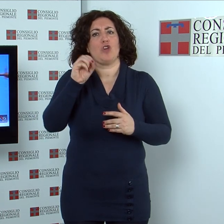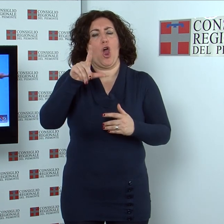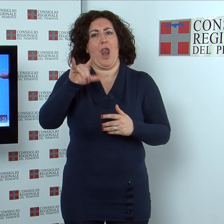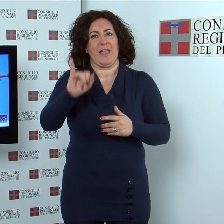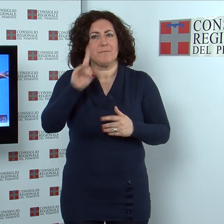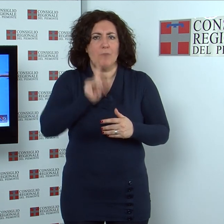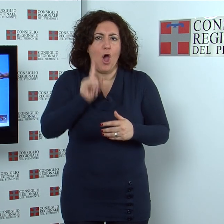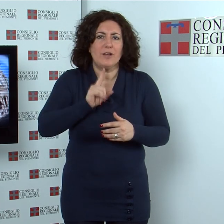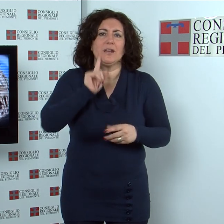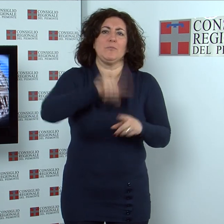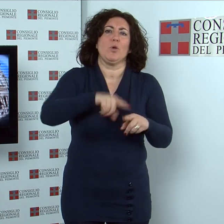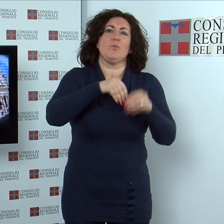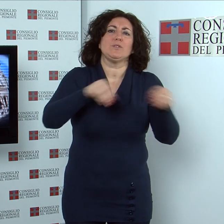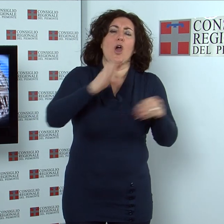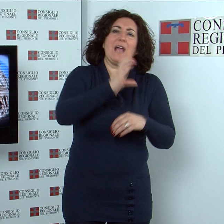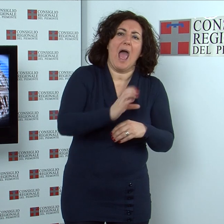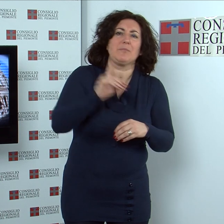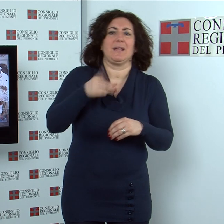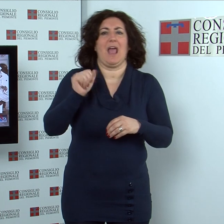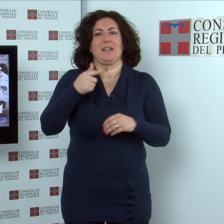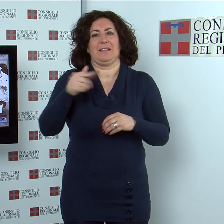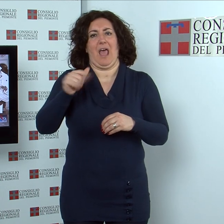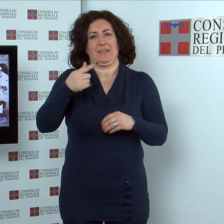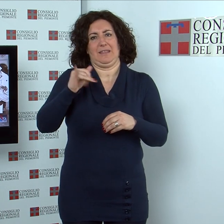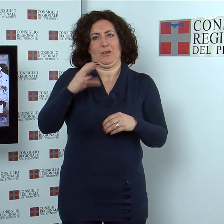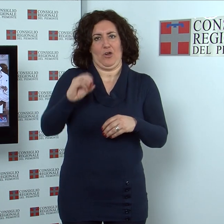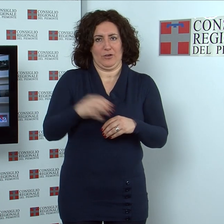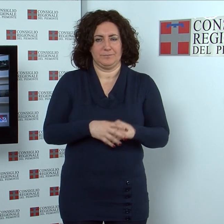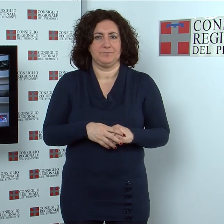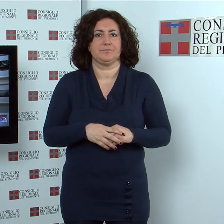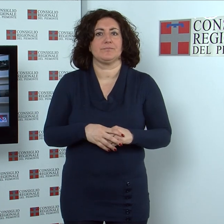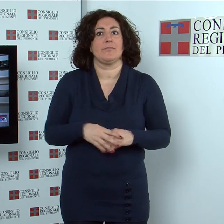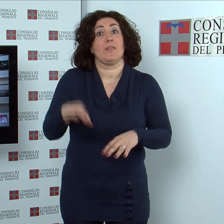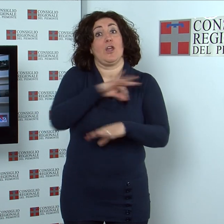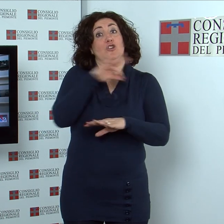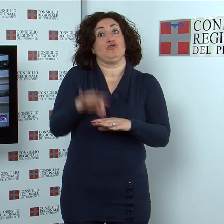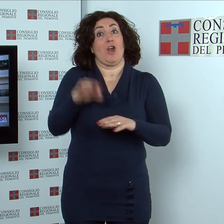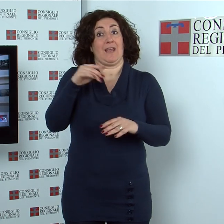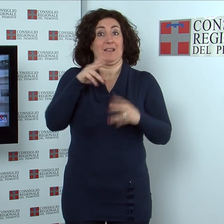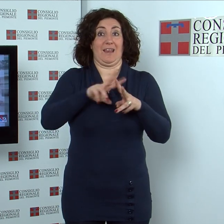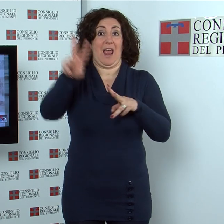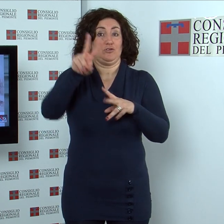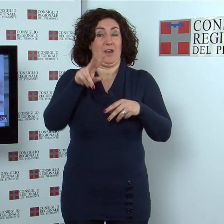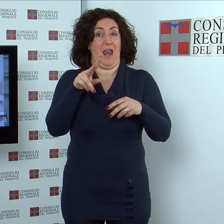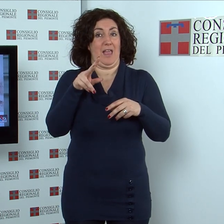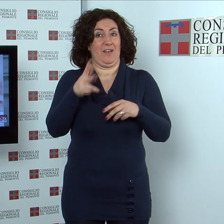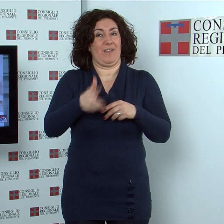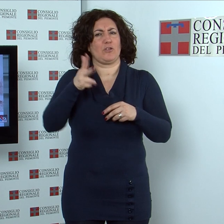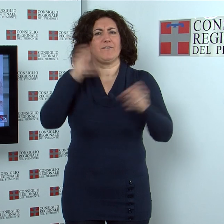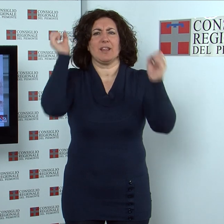di Gattatico. Mostra a Dronero In occasione della Giornata Nazionale delle Ferrovie Dimenticate si inaugura a Dronero in provincia di Cuneo